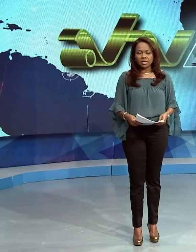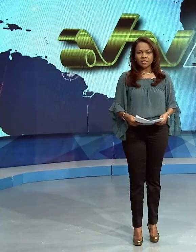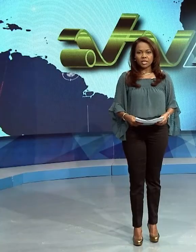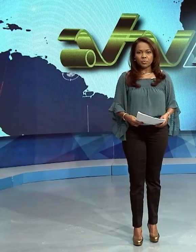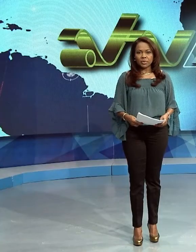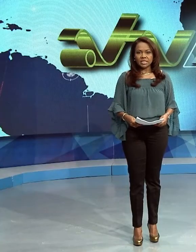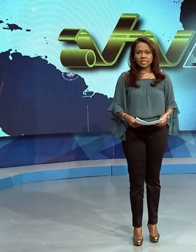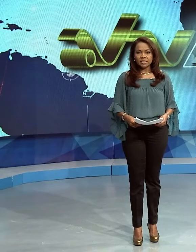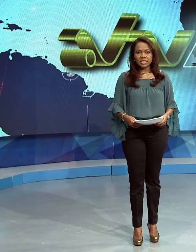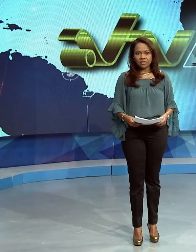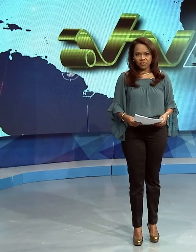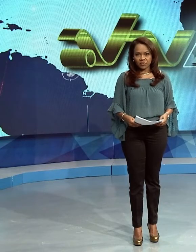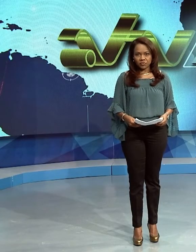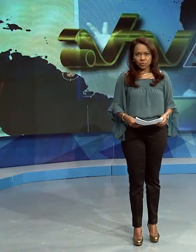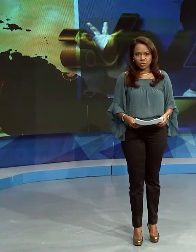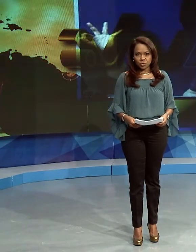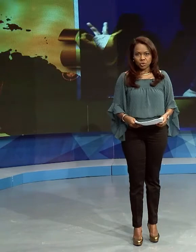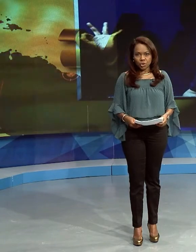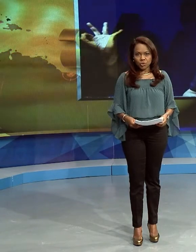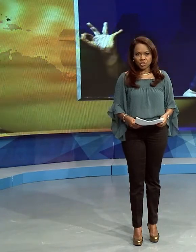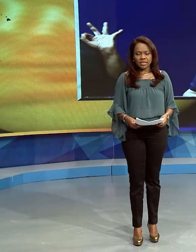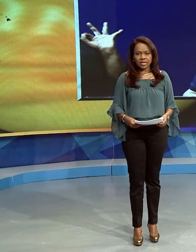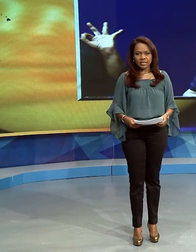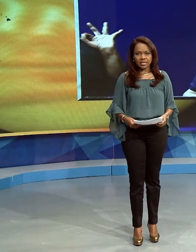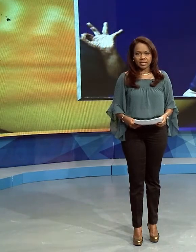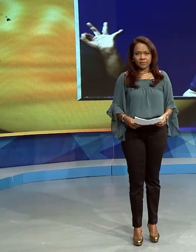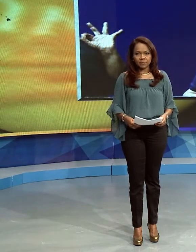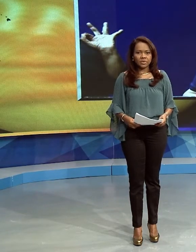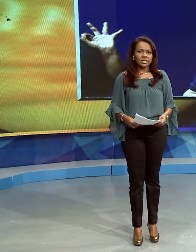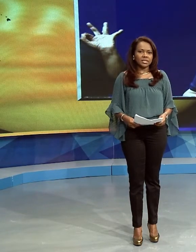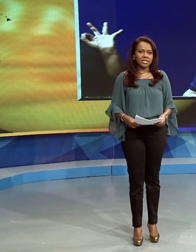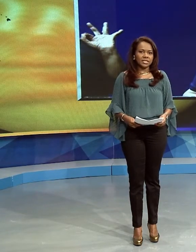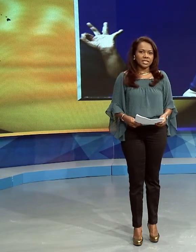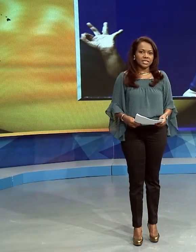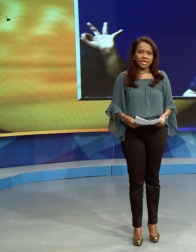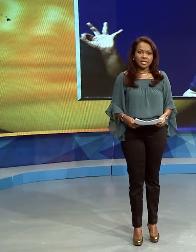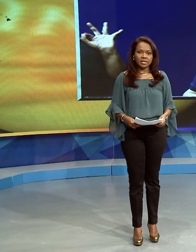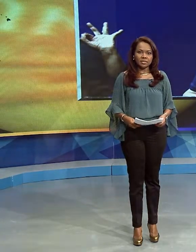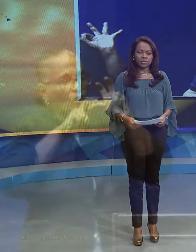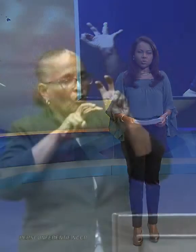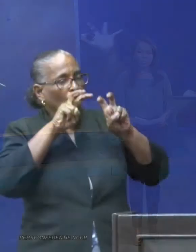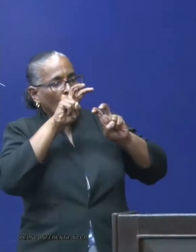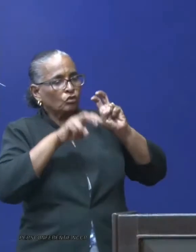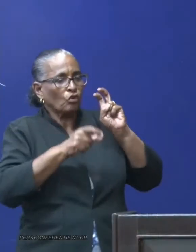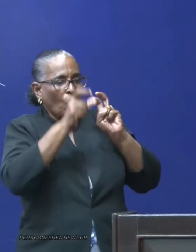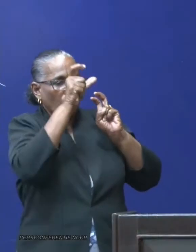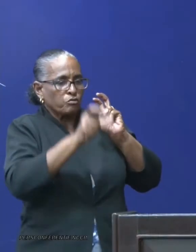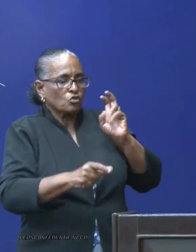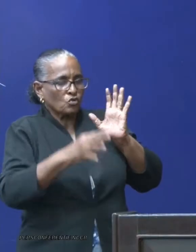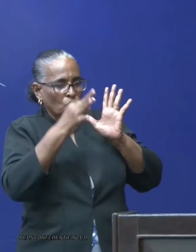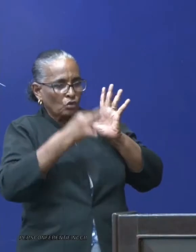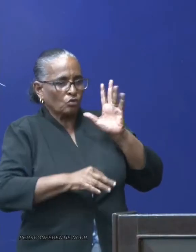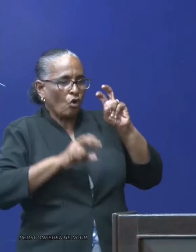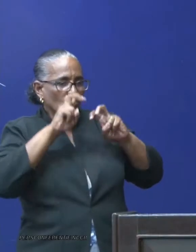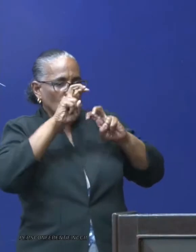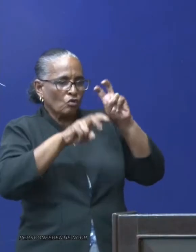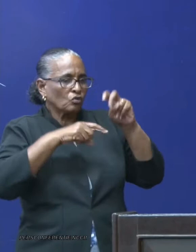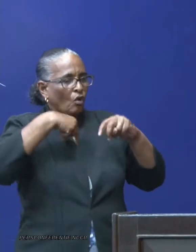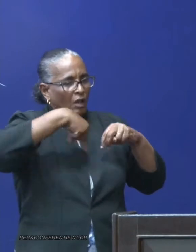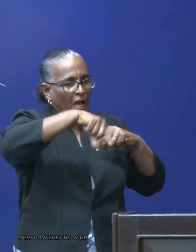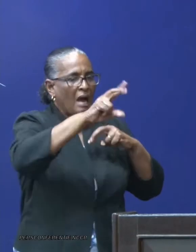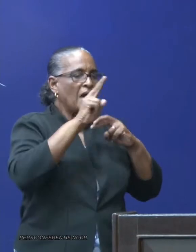Er zijn momenteel 53 personen thuis in quarantaine. Dit zei Jerry Sleingaard, coördinator van het Nationaal